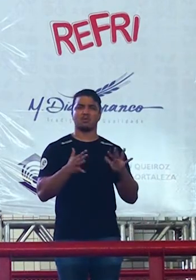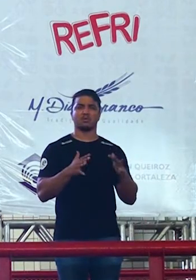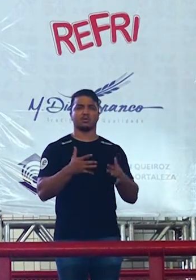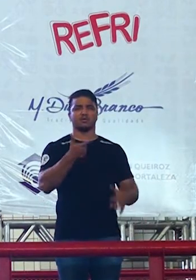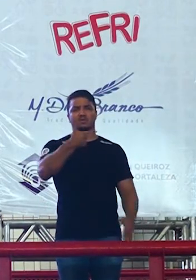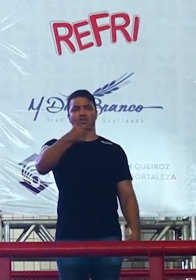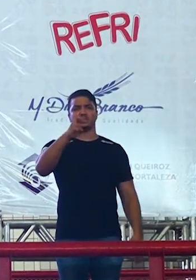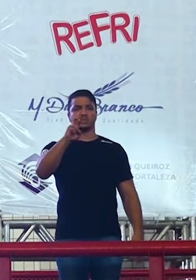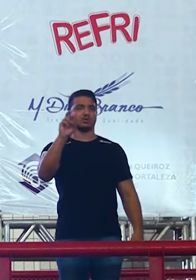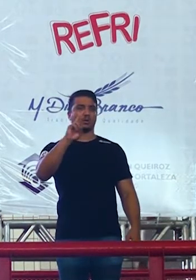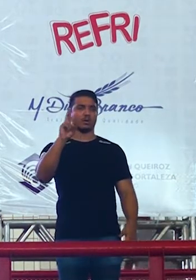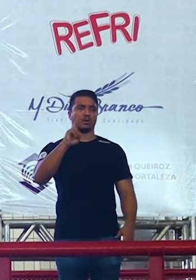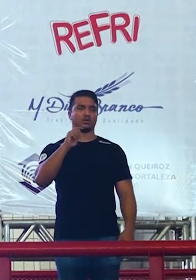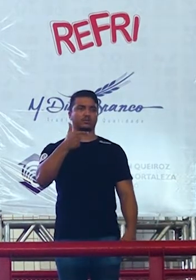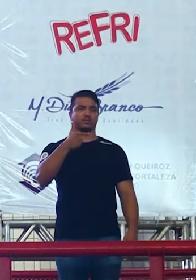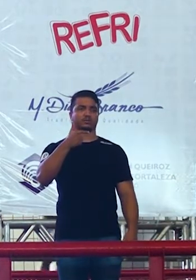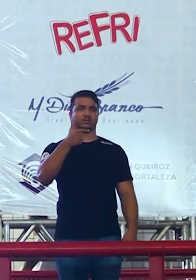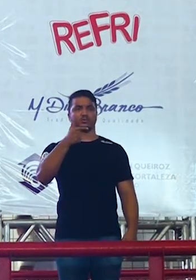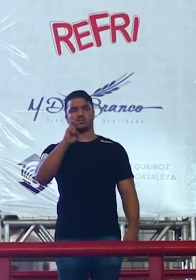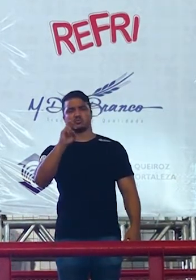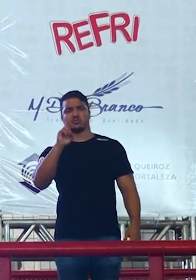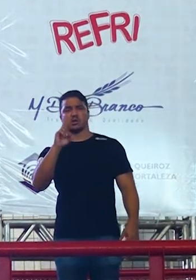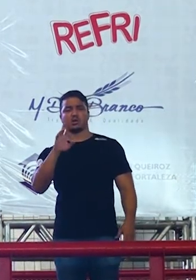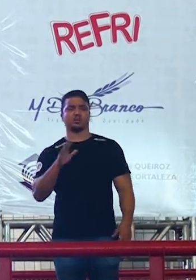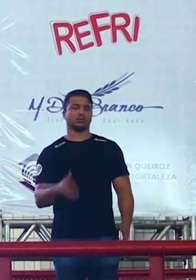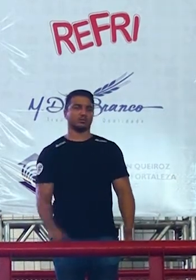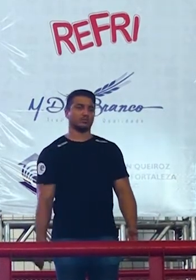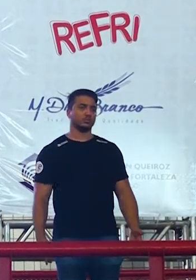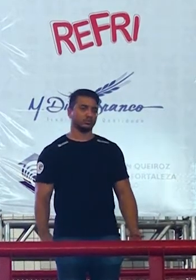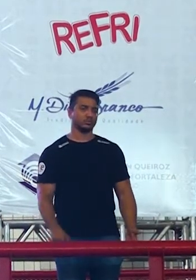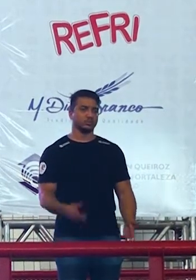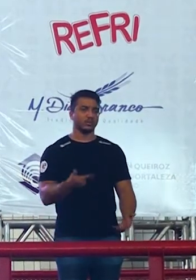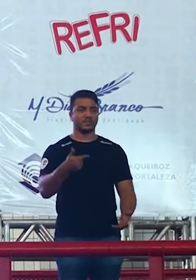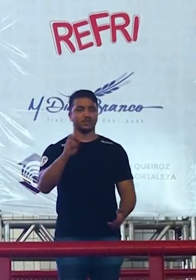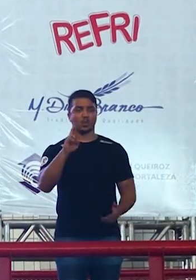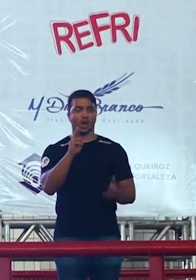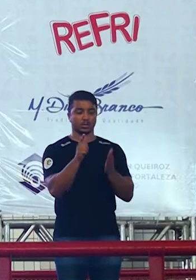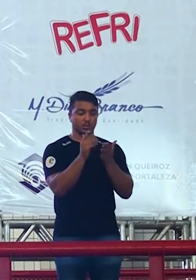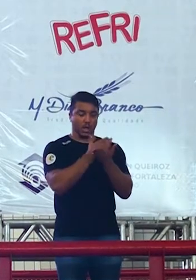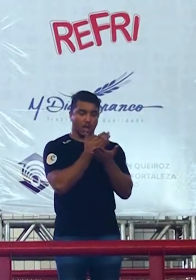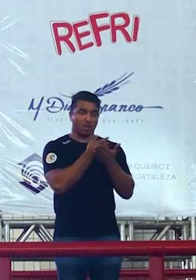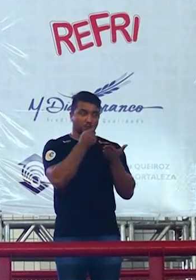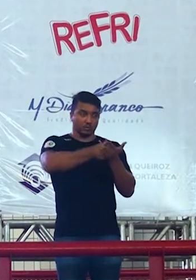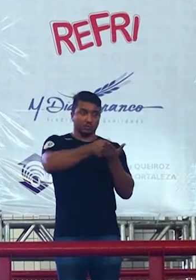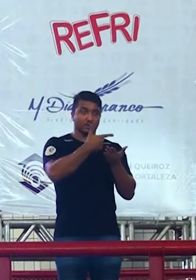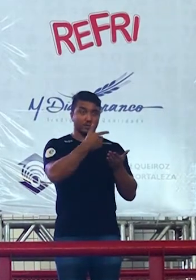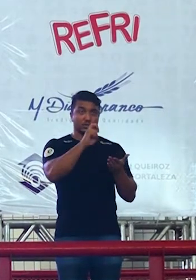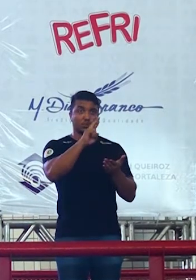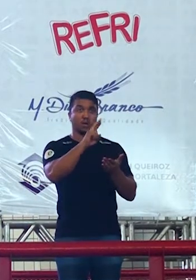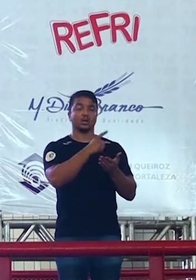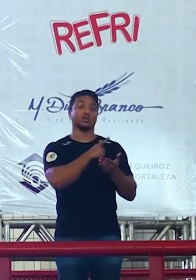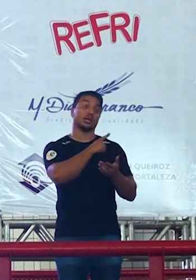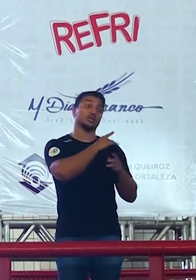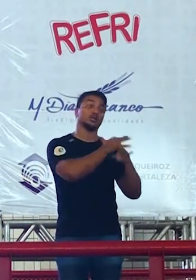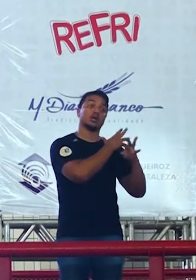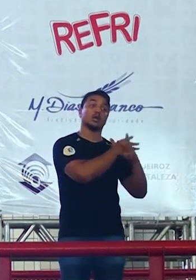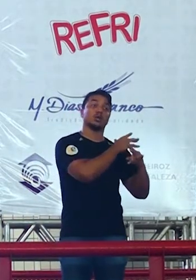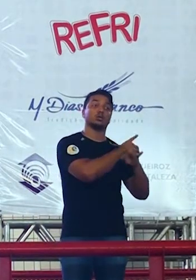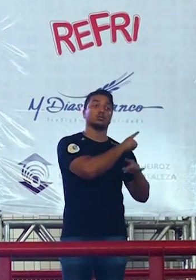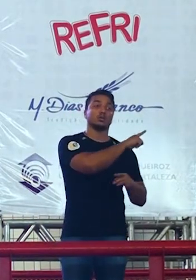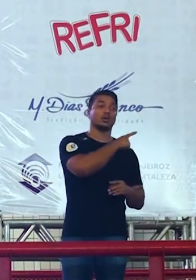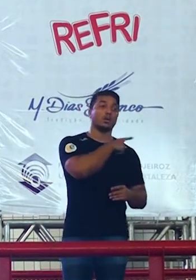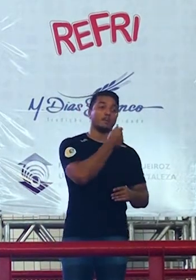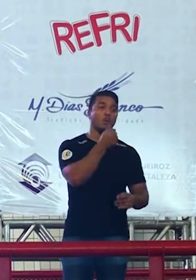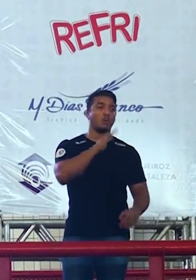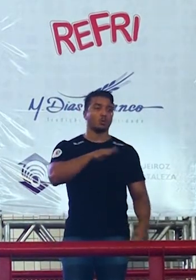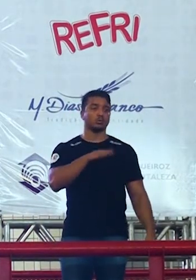25 reais 20 e pouco agora vocês fiquem atentos que lá no centro as bancas do centro eles vão fazendo